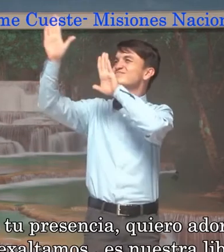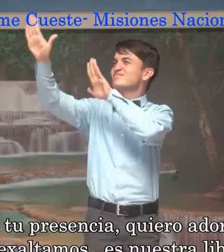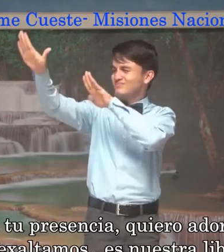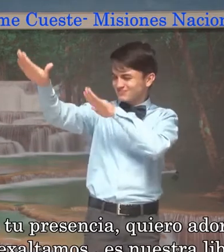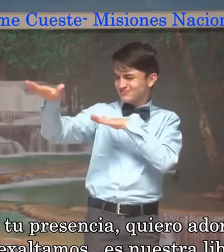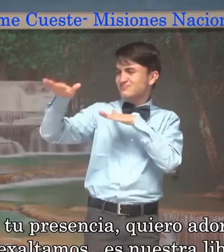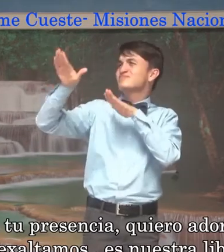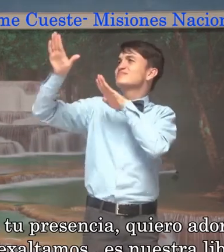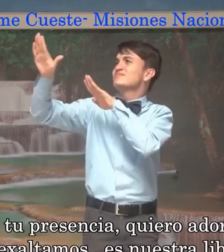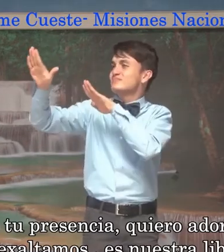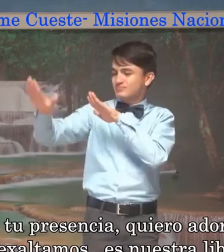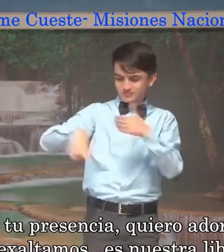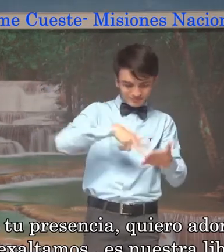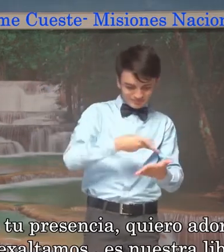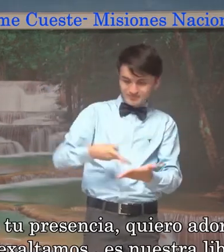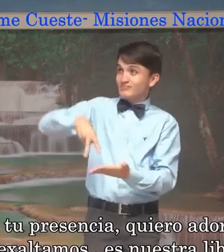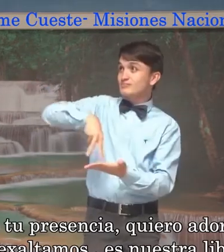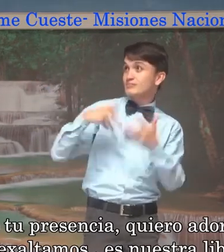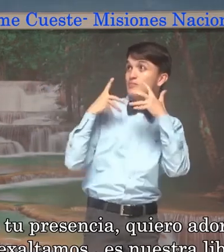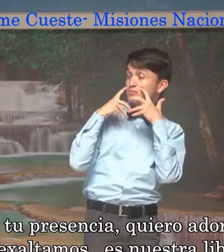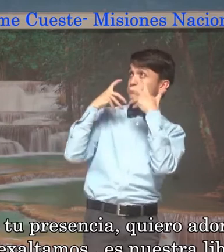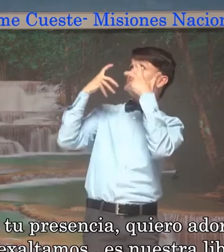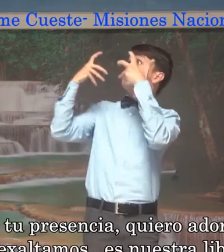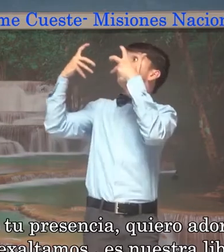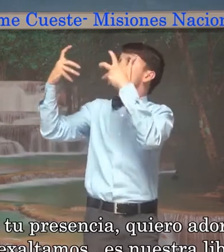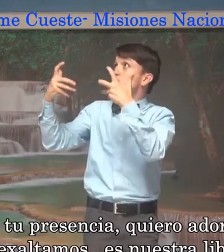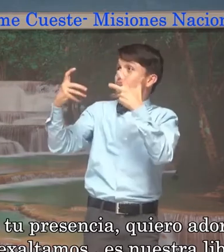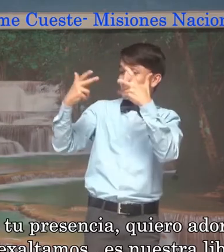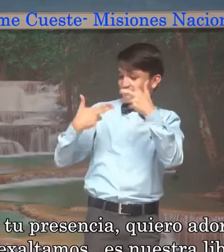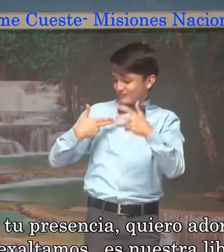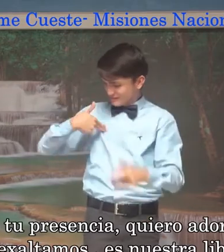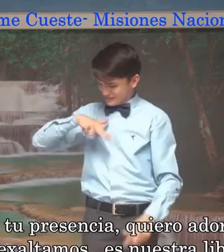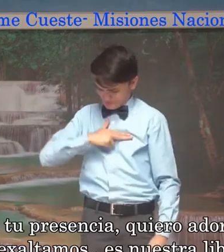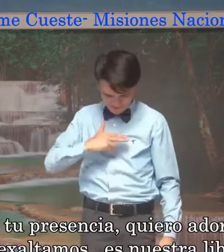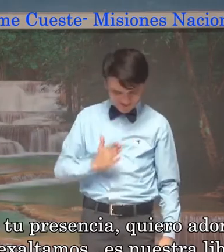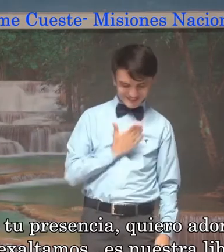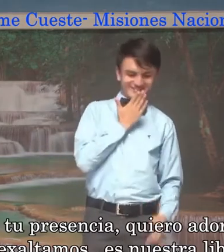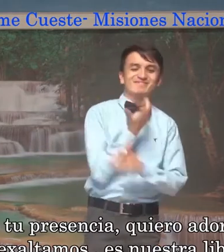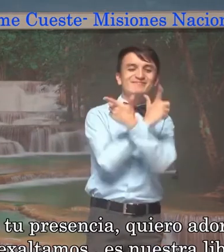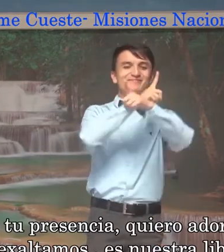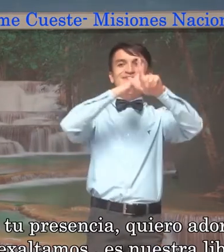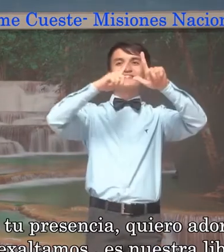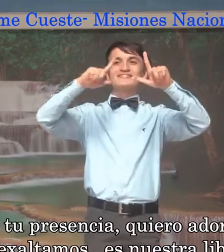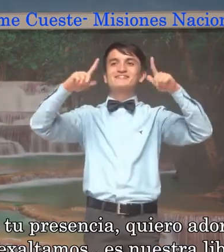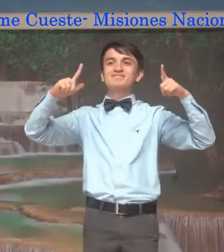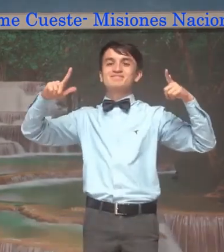lanzamos y saltamos es nuestra libertad